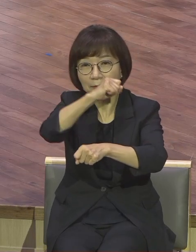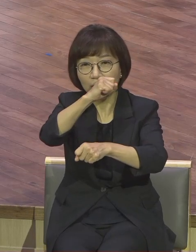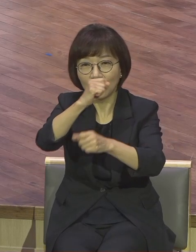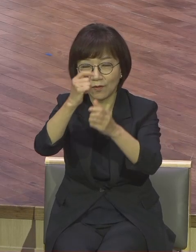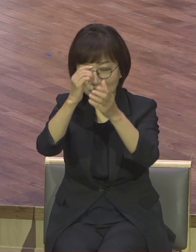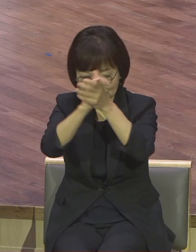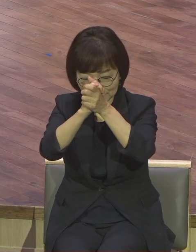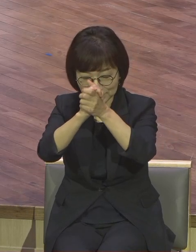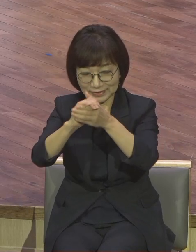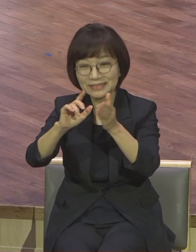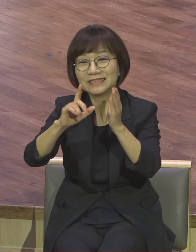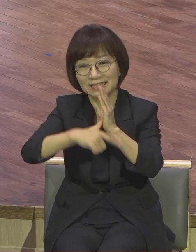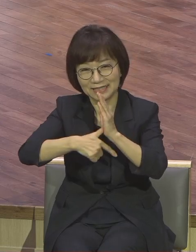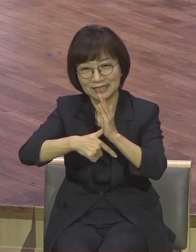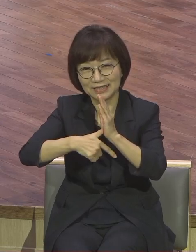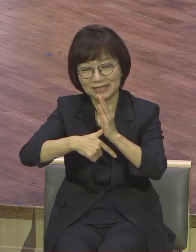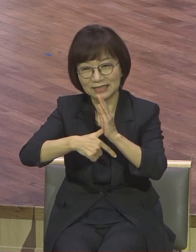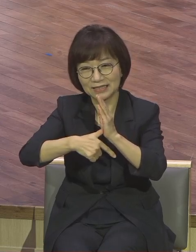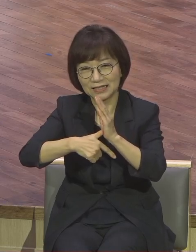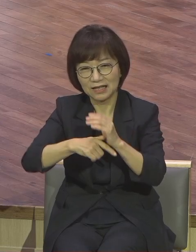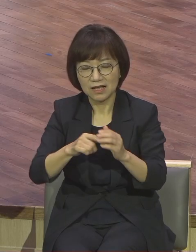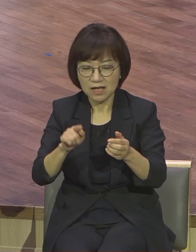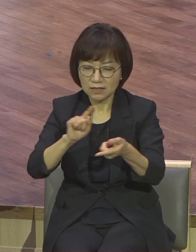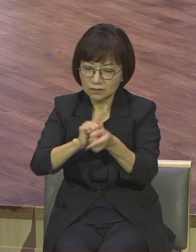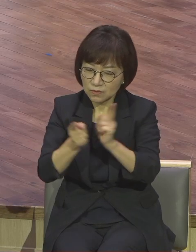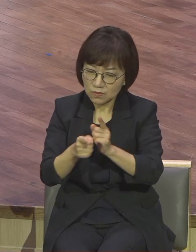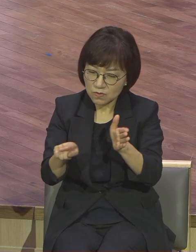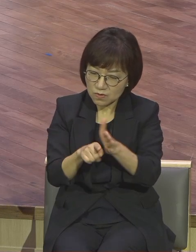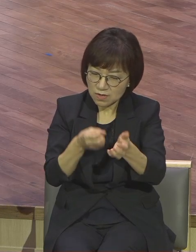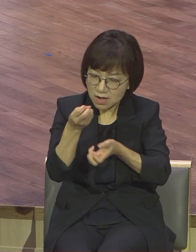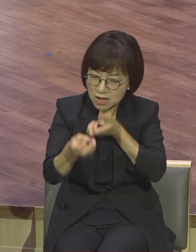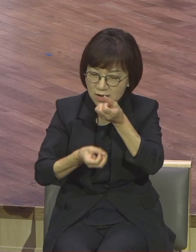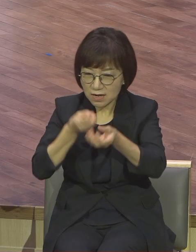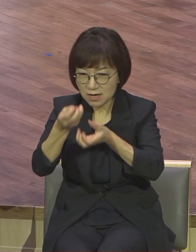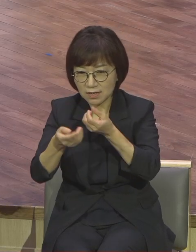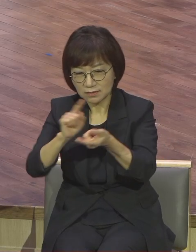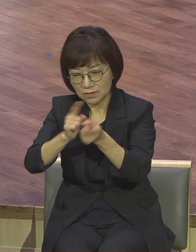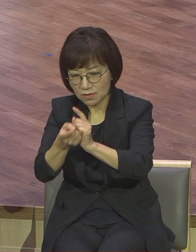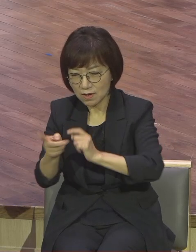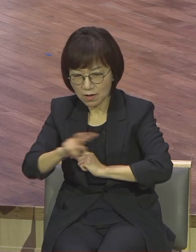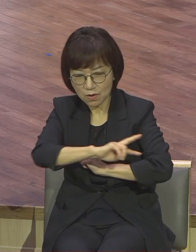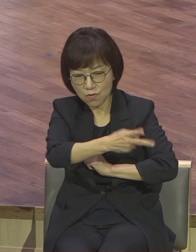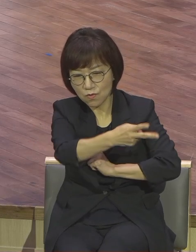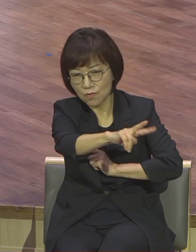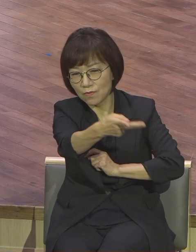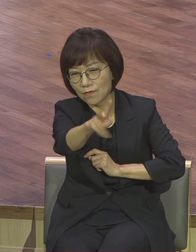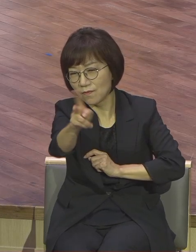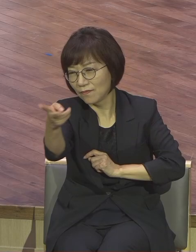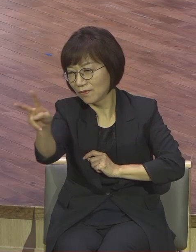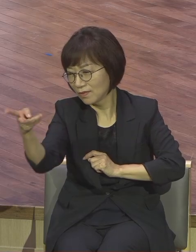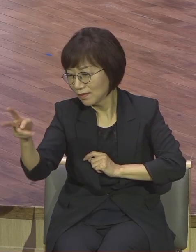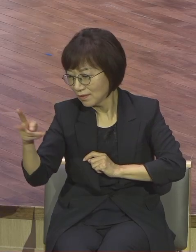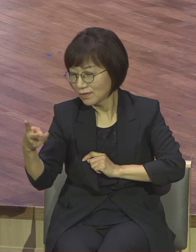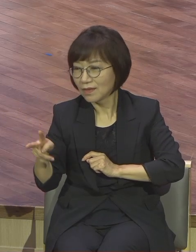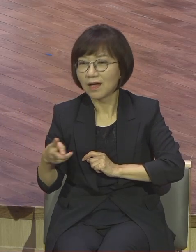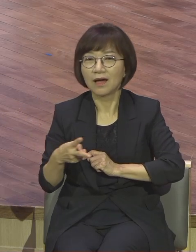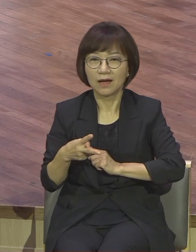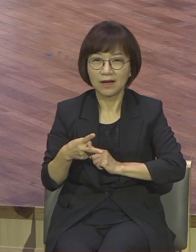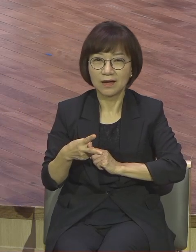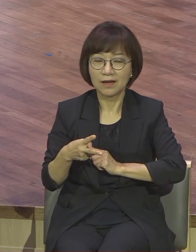얼마나 많은 관중들이 있든지 서로 서로 느끼고 체험했고 했던 것들 서로 포럼 먼저 벽에 기대 앉아가고 뭐